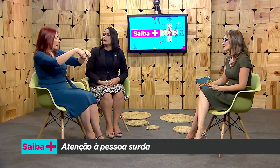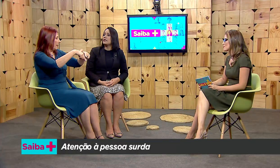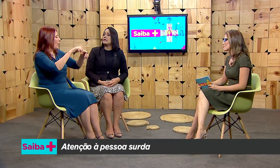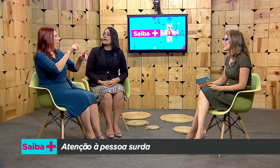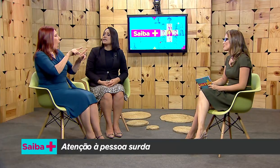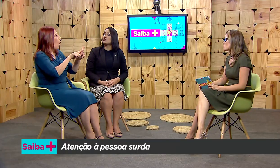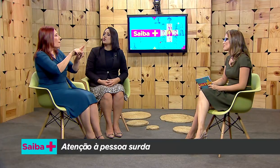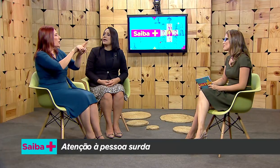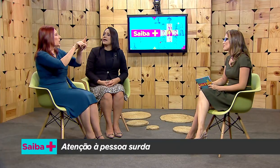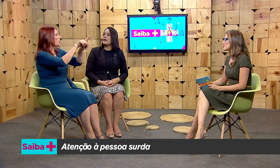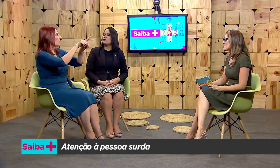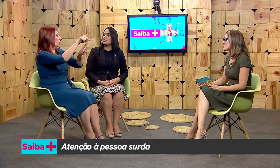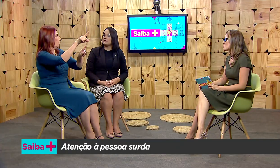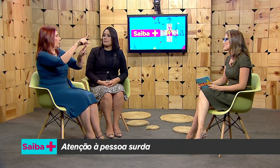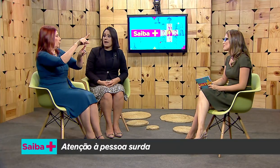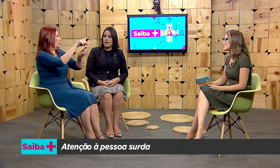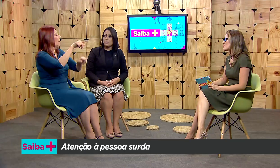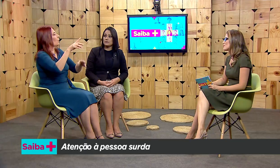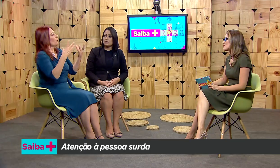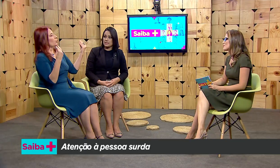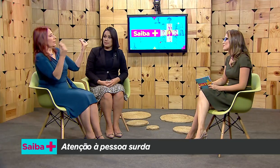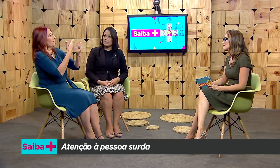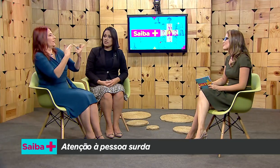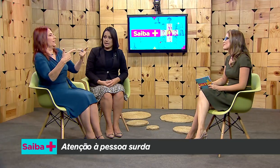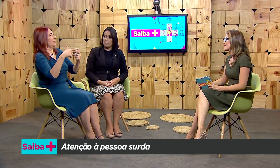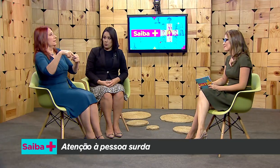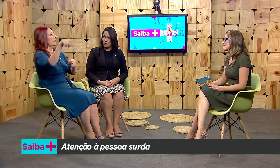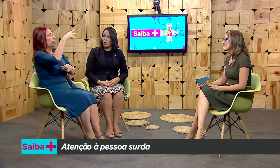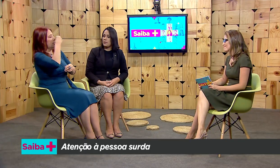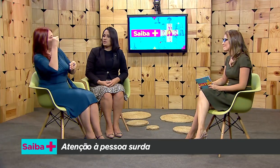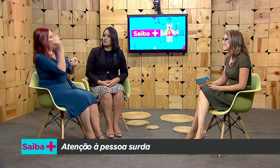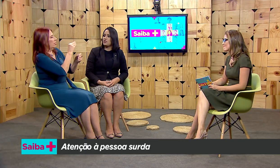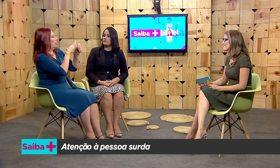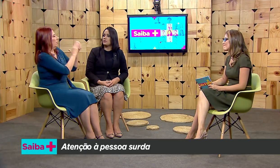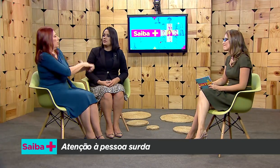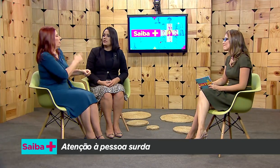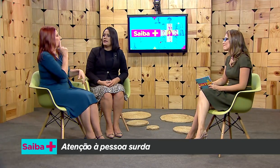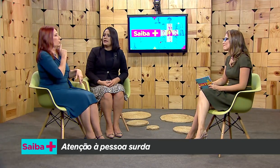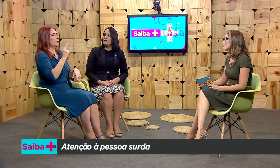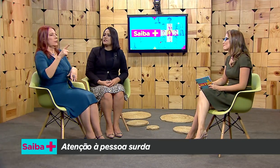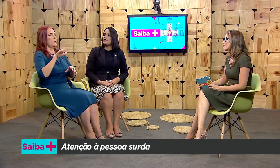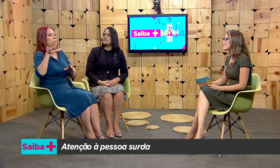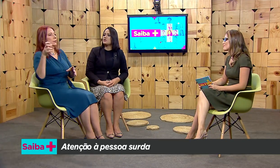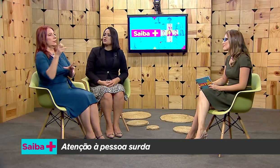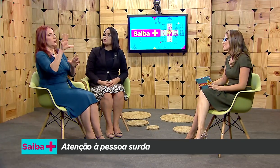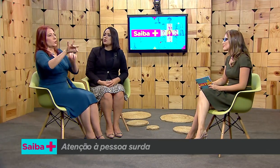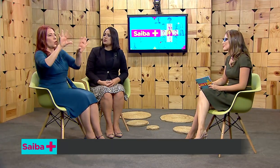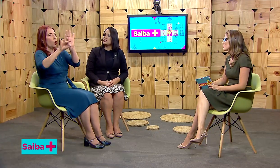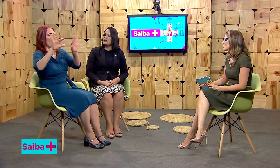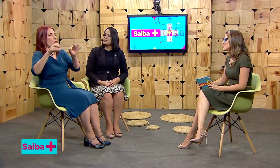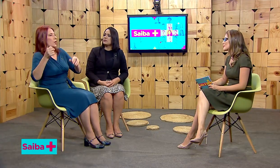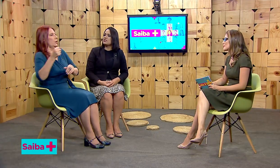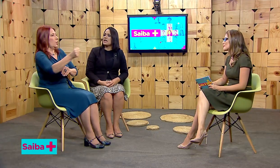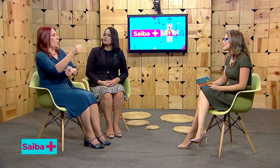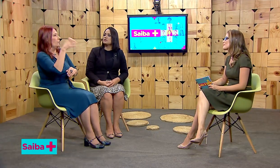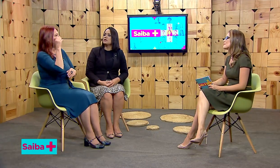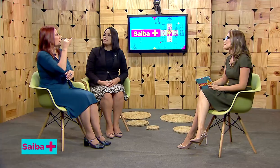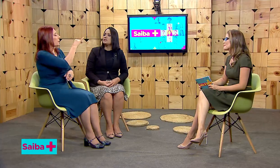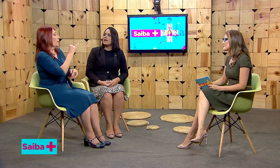Na questão do mercado de trabalho, nós sabemos que ele é muito competitivo. E, às vezes, os surdos, eles são deixados de